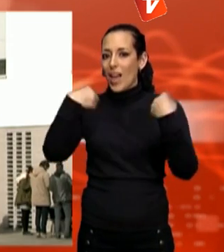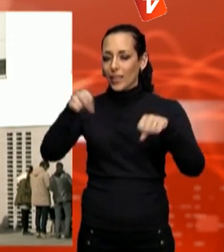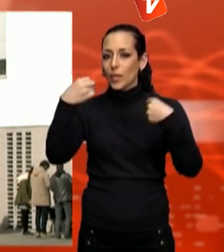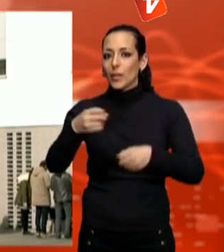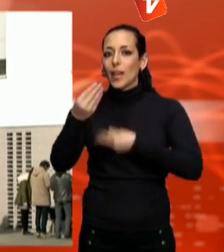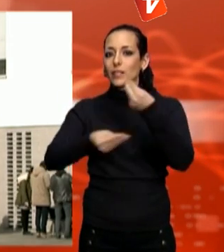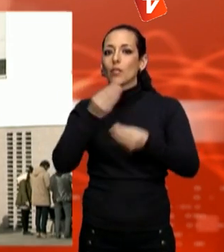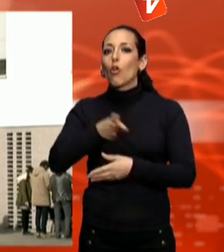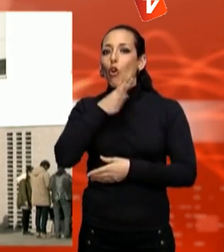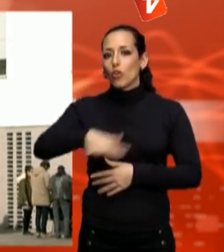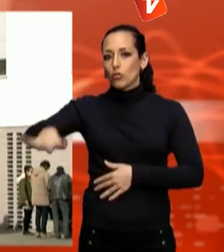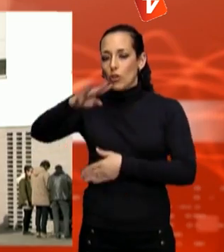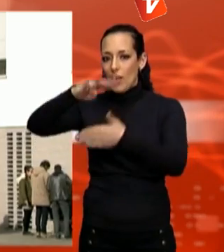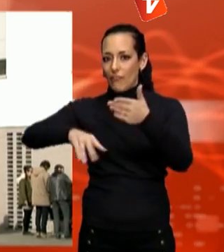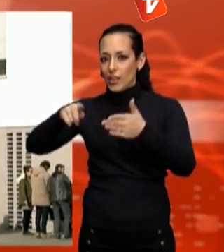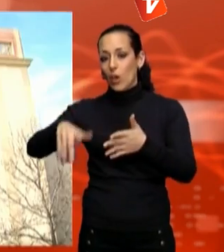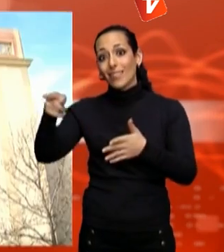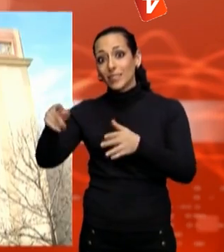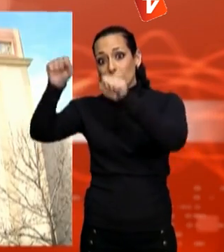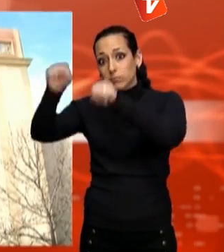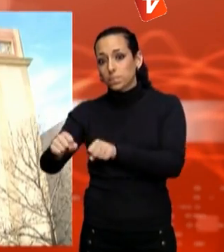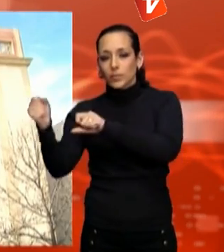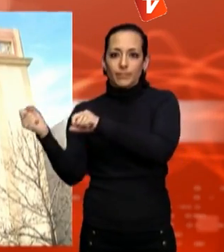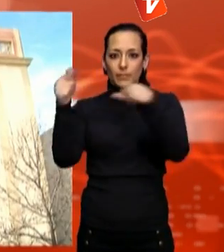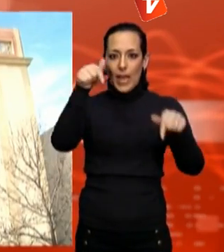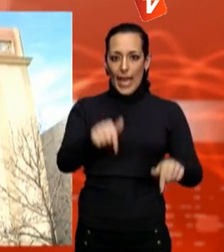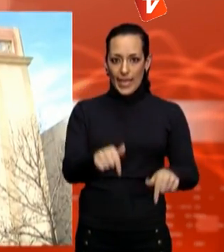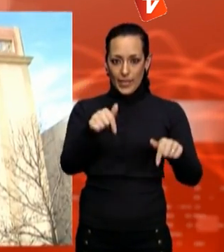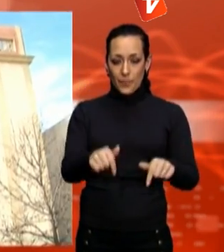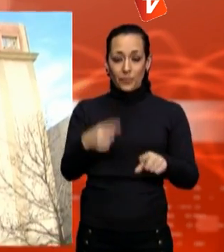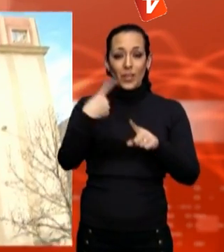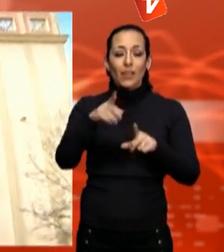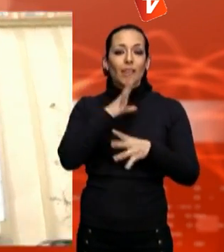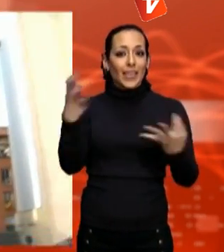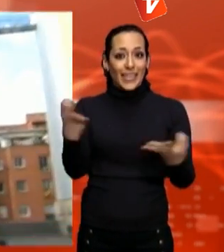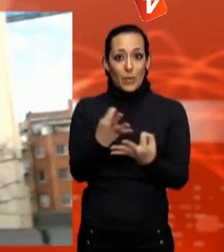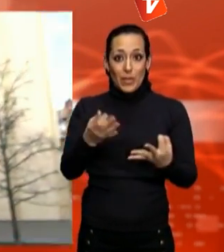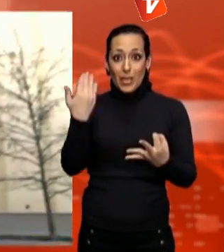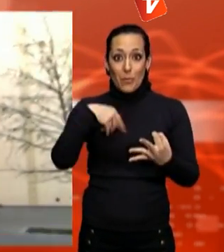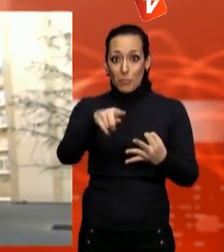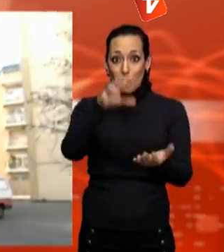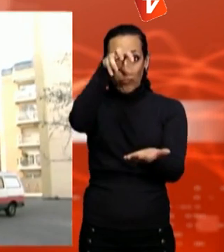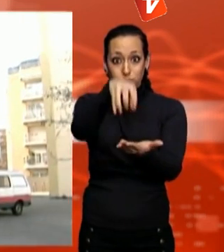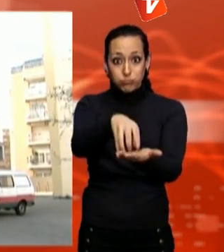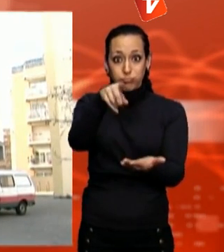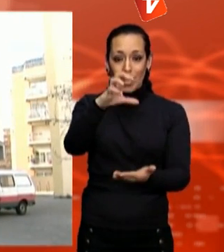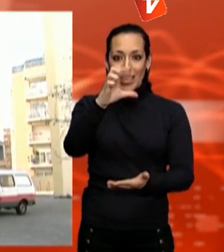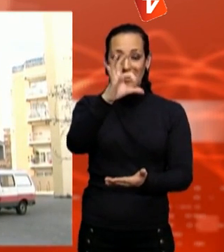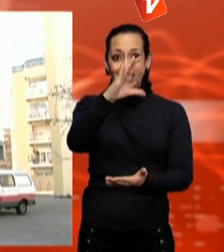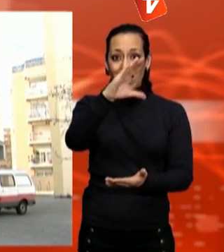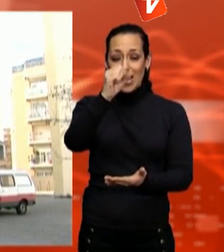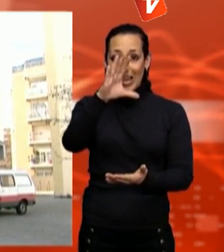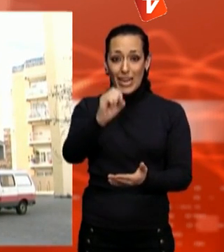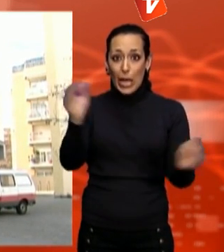L'únic edifici de l'escac a la Farinera, al carrer Colom, s'ha fet petit per donar resposta a la demanda d'aprenentatge i a les exigències del Pla